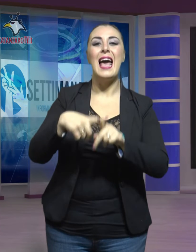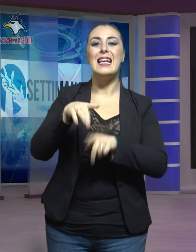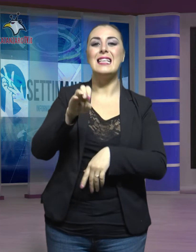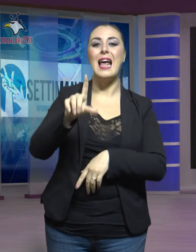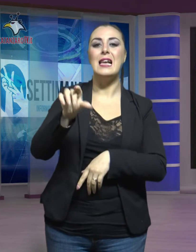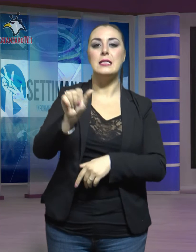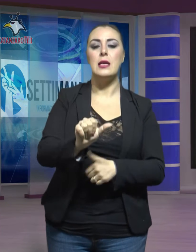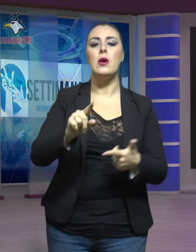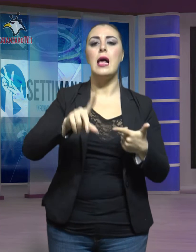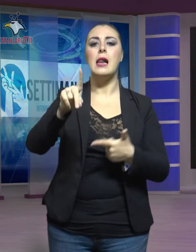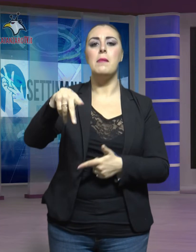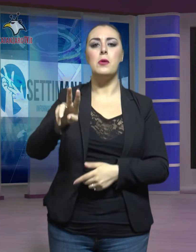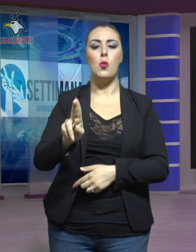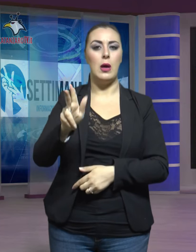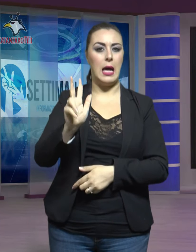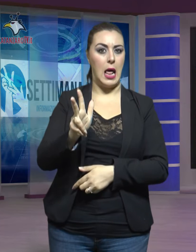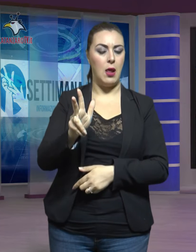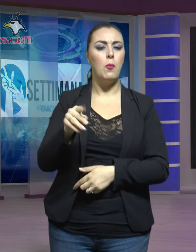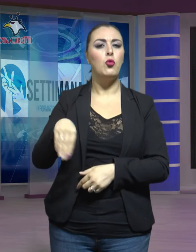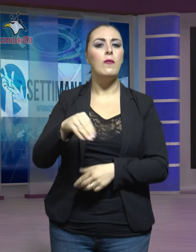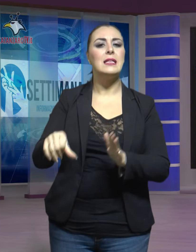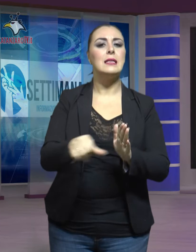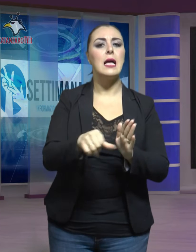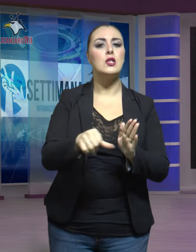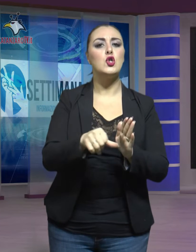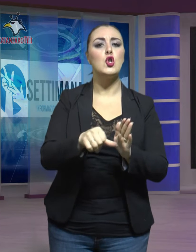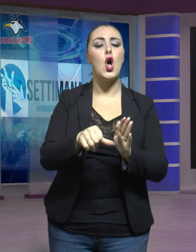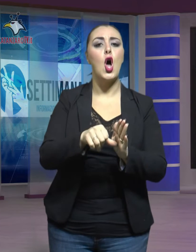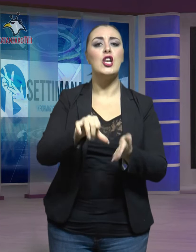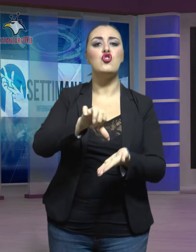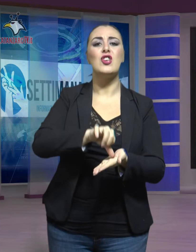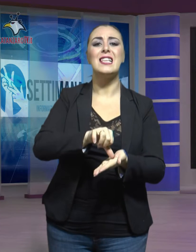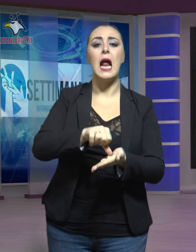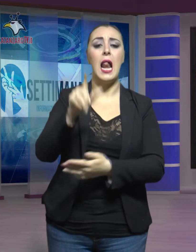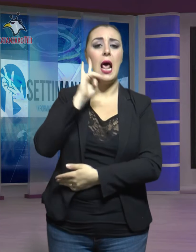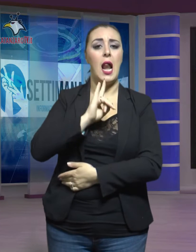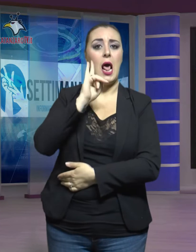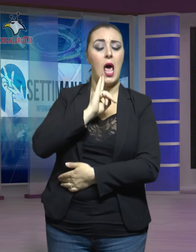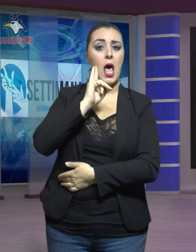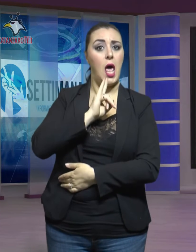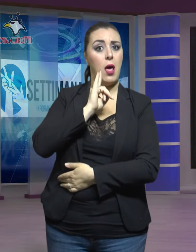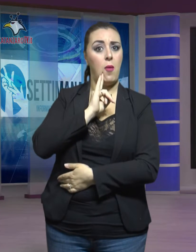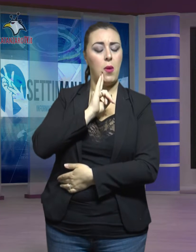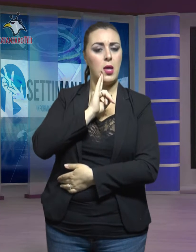calabresi alla stazione centrale di Lamezia Terme. Insieme ai